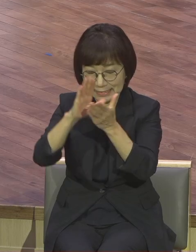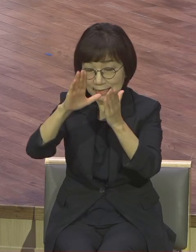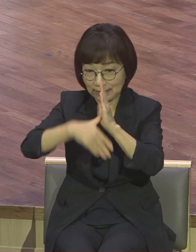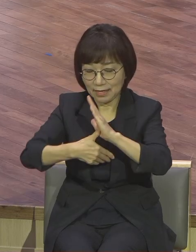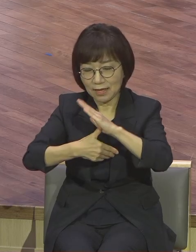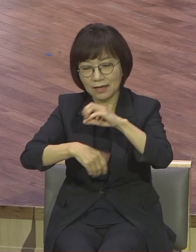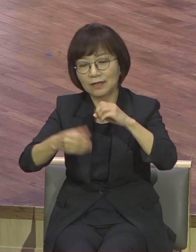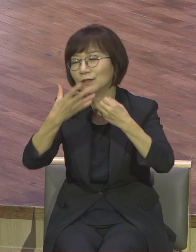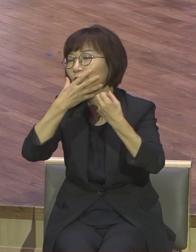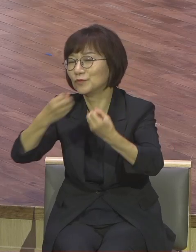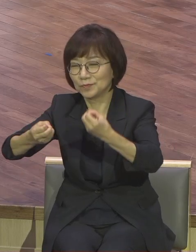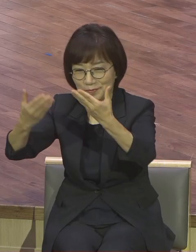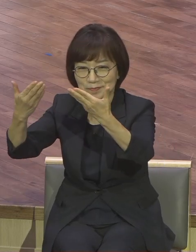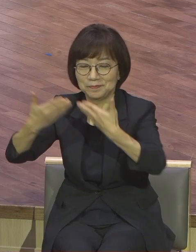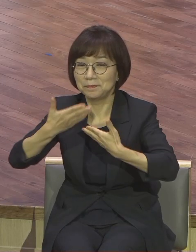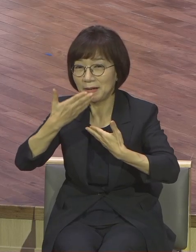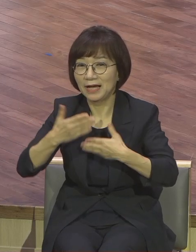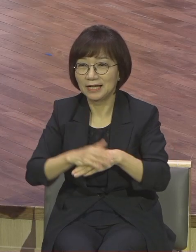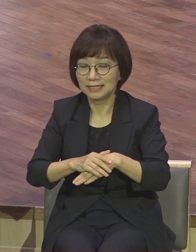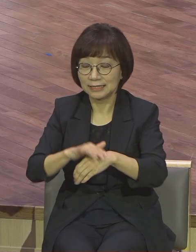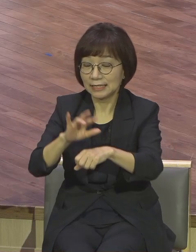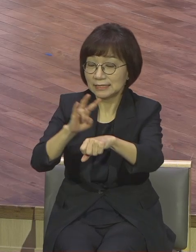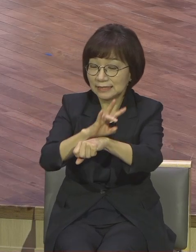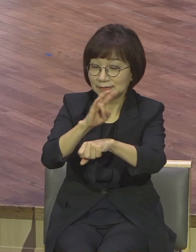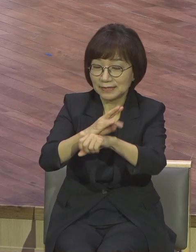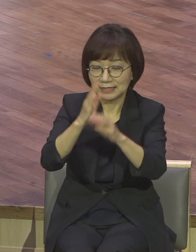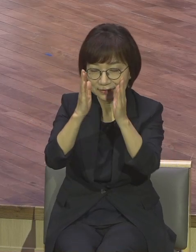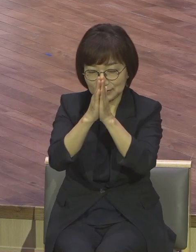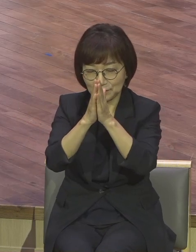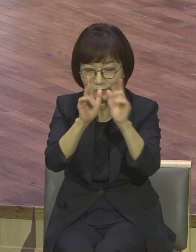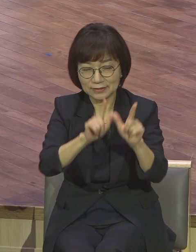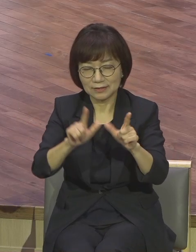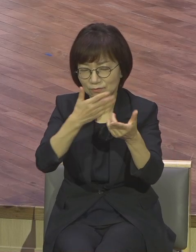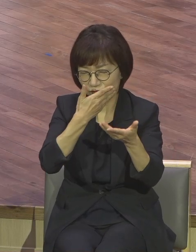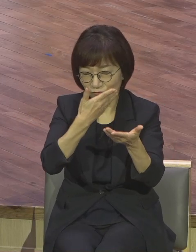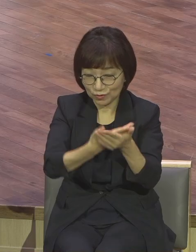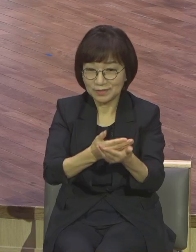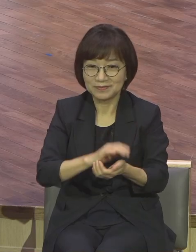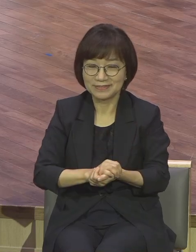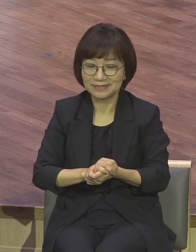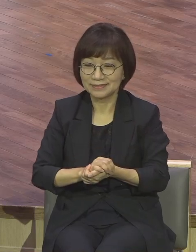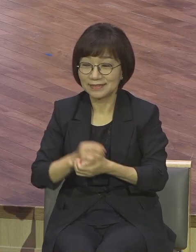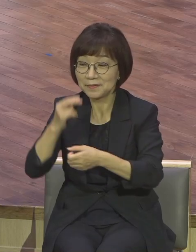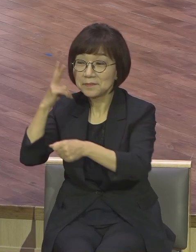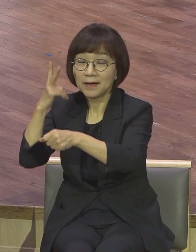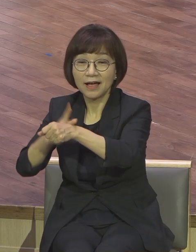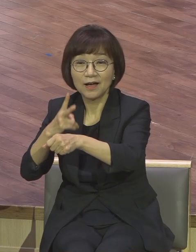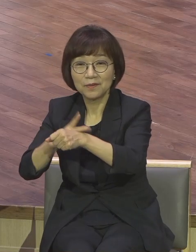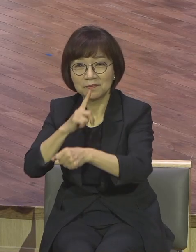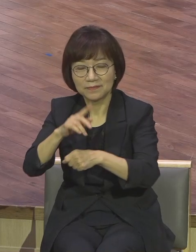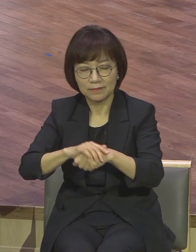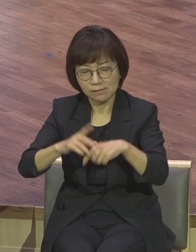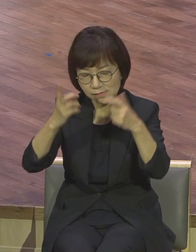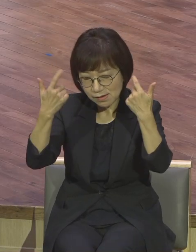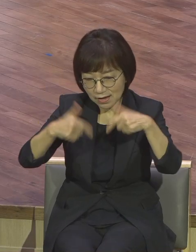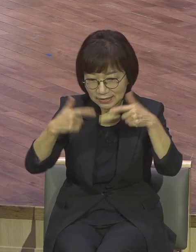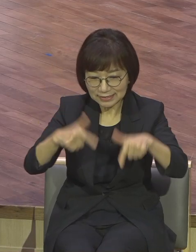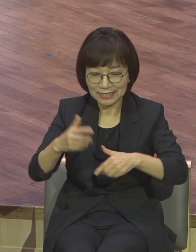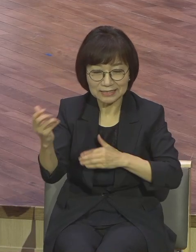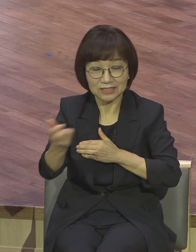24세 기도의 삶이 얼마나 중요한지 사도 바오른 에베스 6장 18절에 항상 무시로 성령 안에서 기도해라